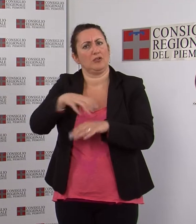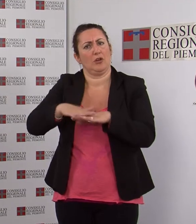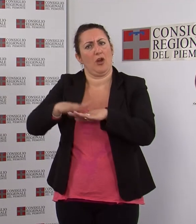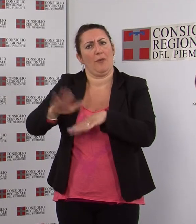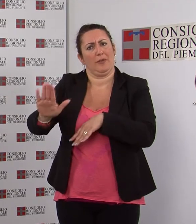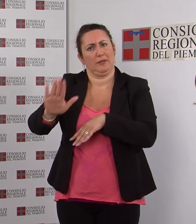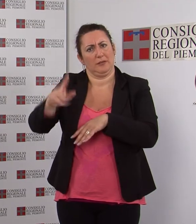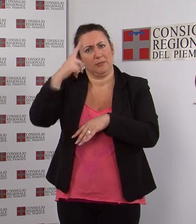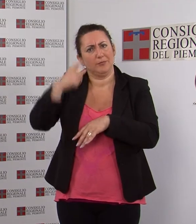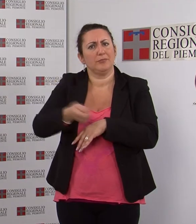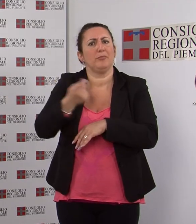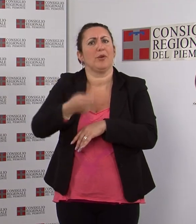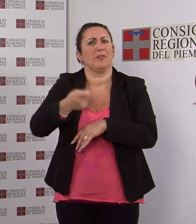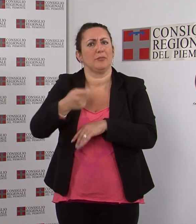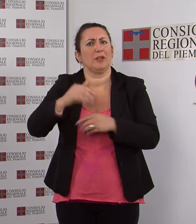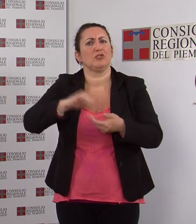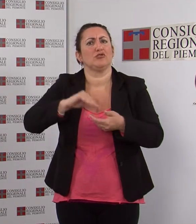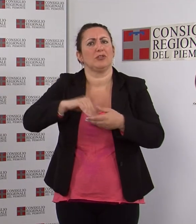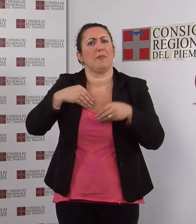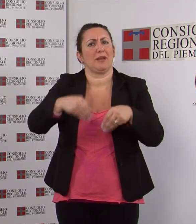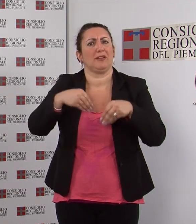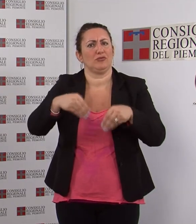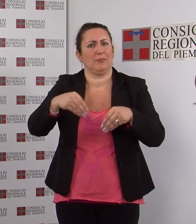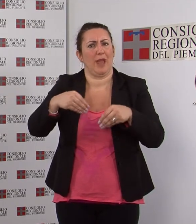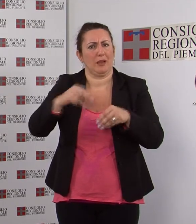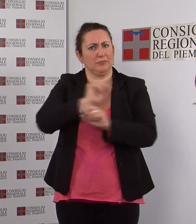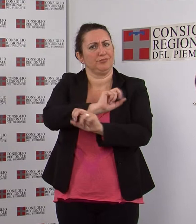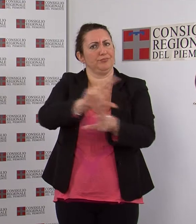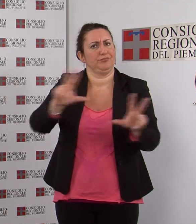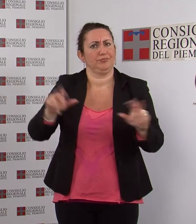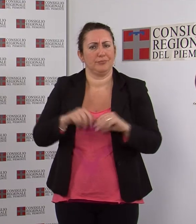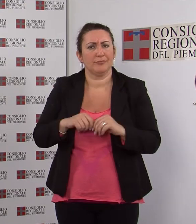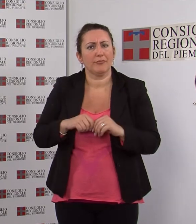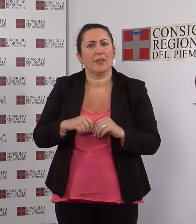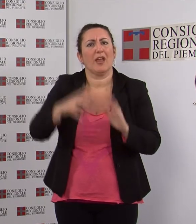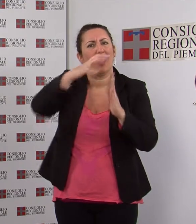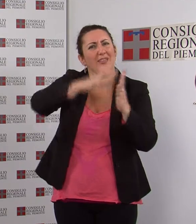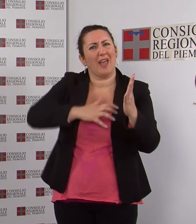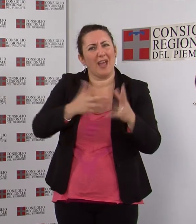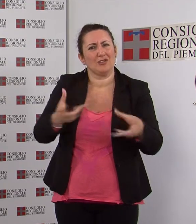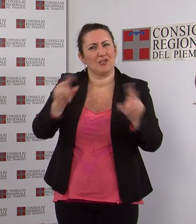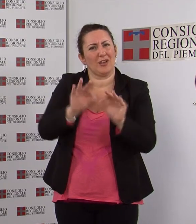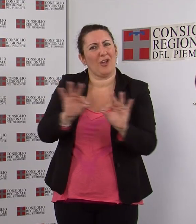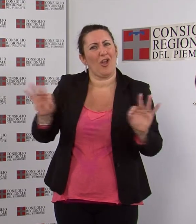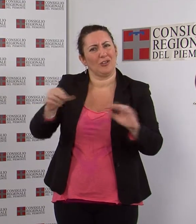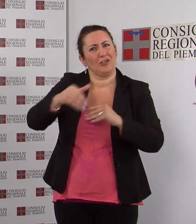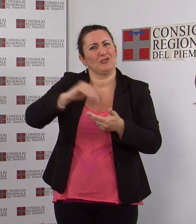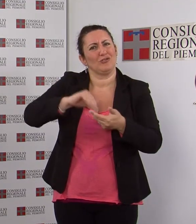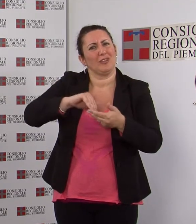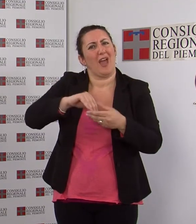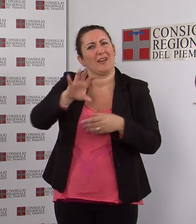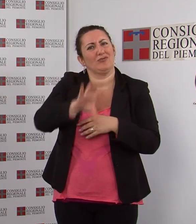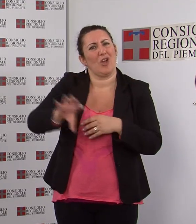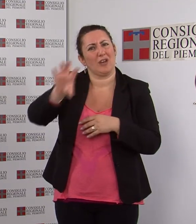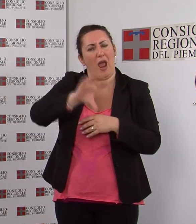provvedimento per le società partecipate. Il testo di riordino delle società regionali è stato poi anivato in commissione per un